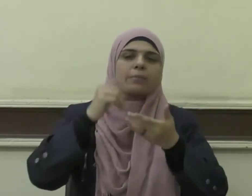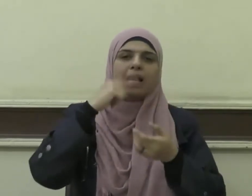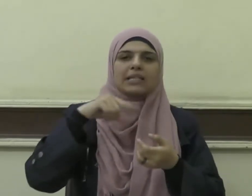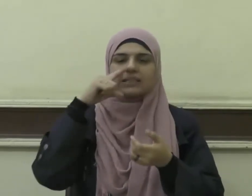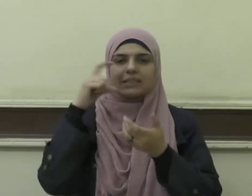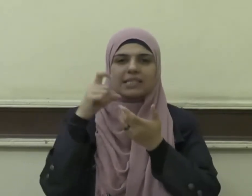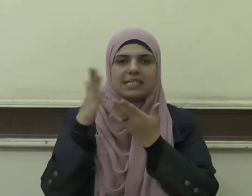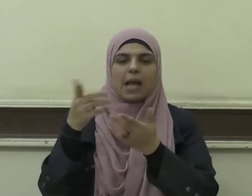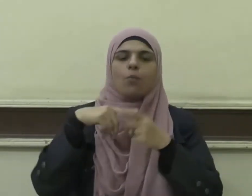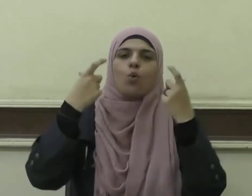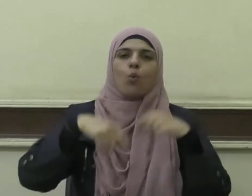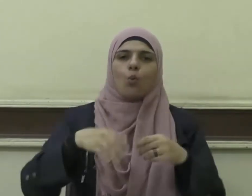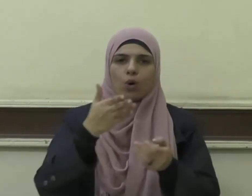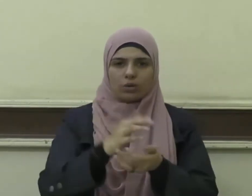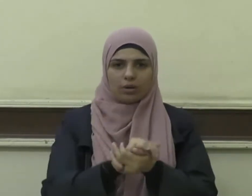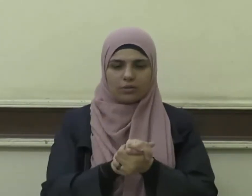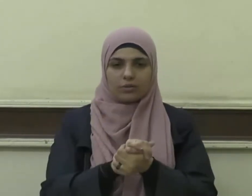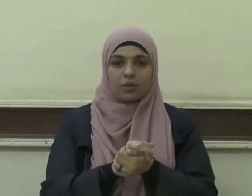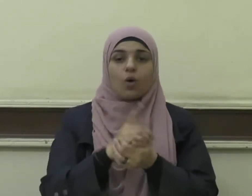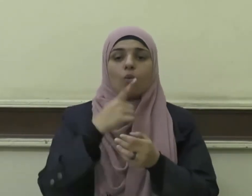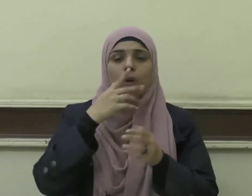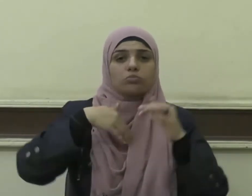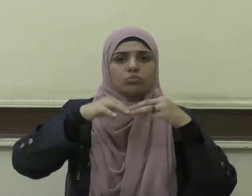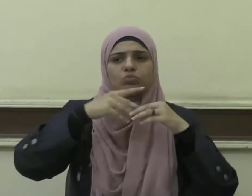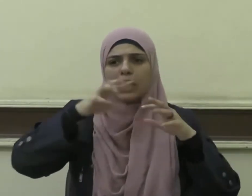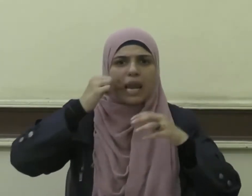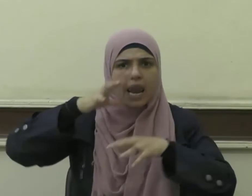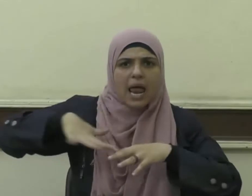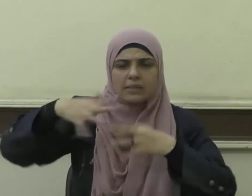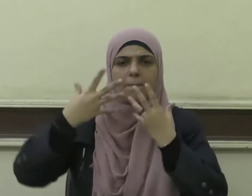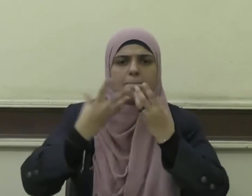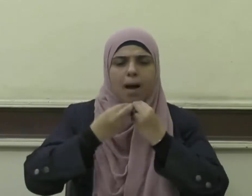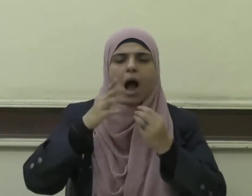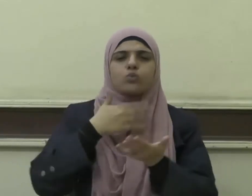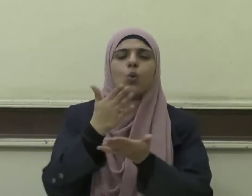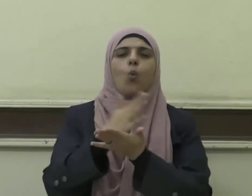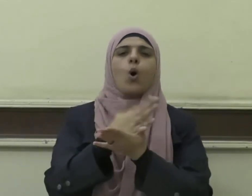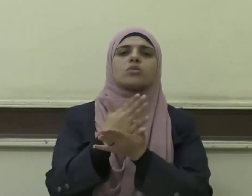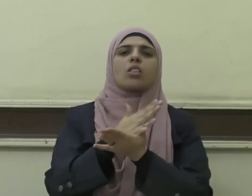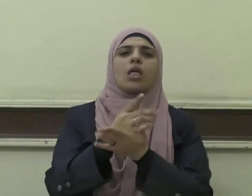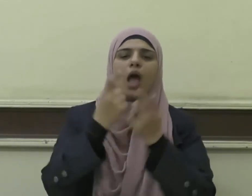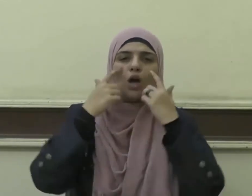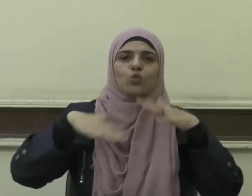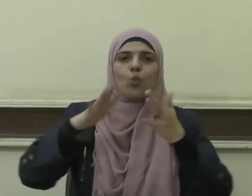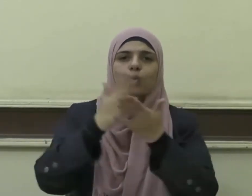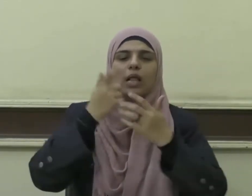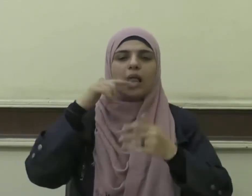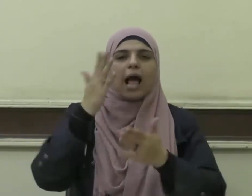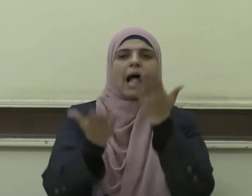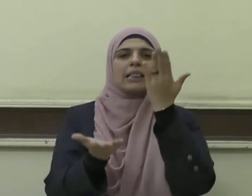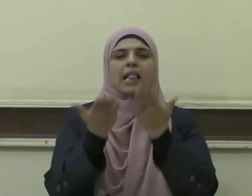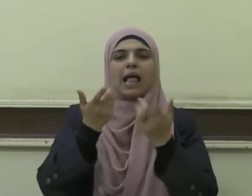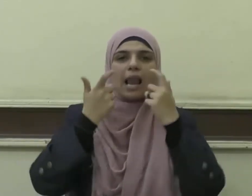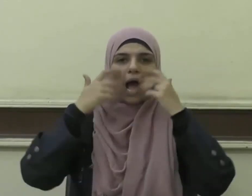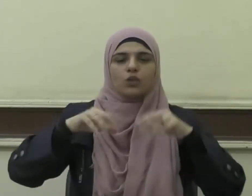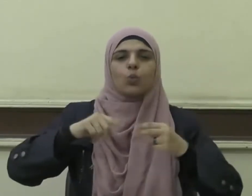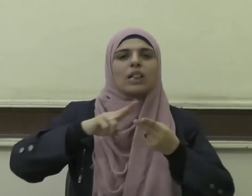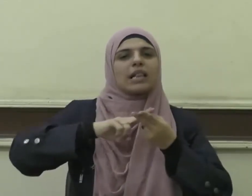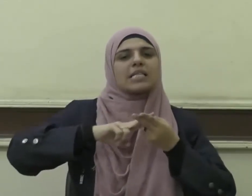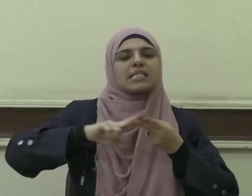ووطنهم فسلكوا بالناس مسلك الوسطية والاعتدال والتسامح والرحمة